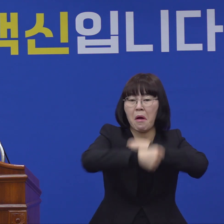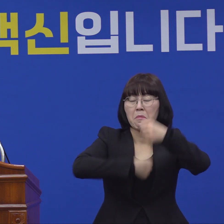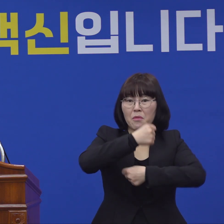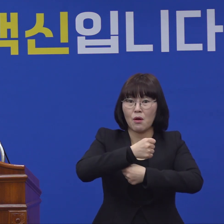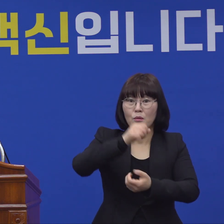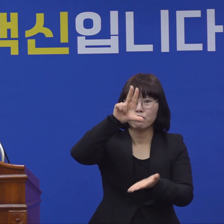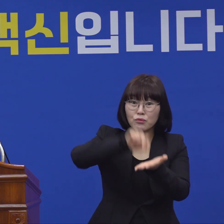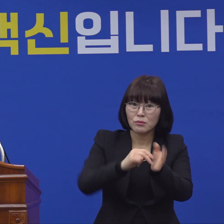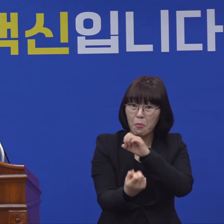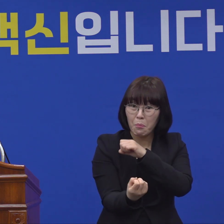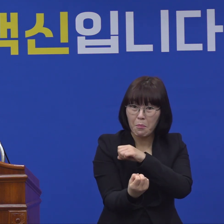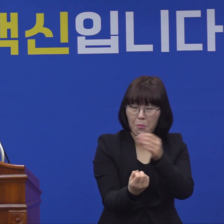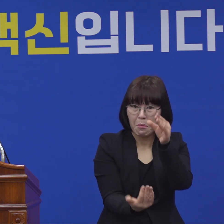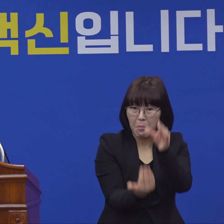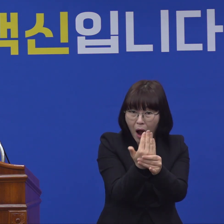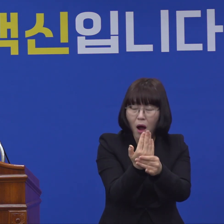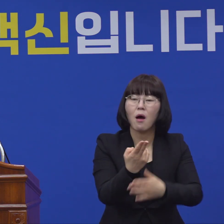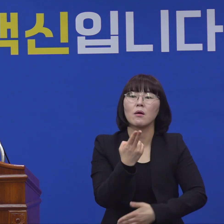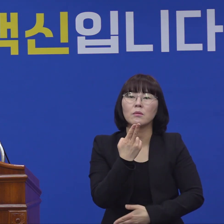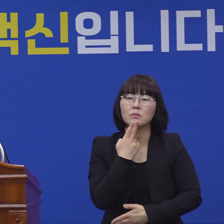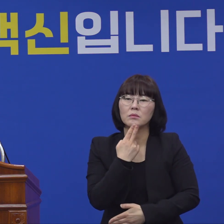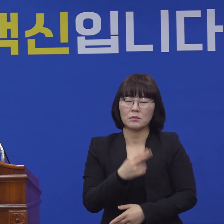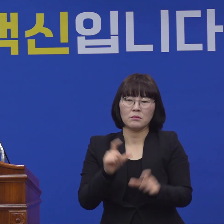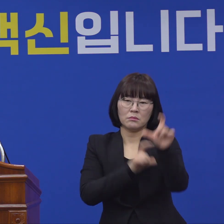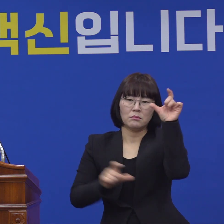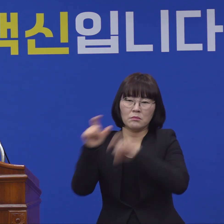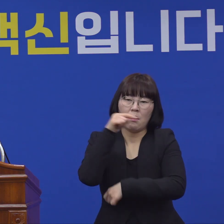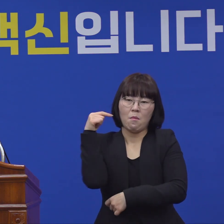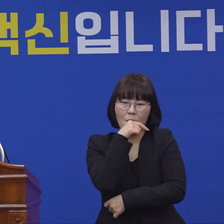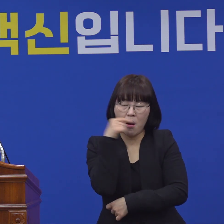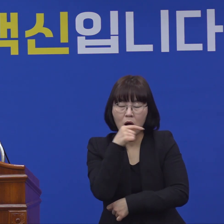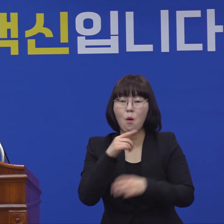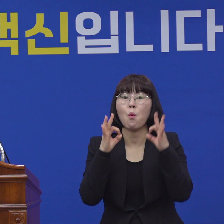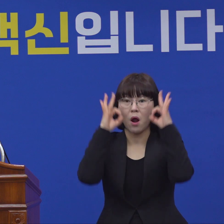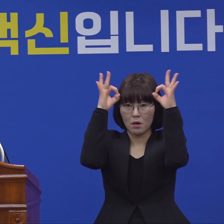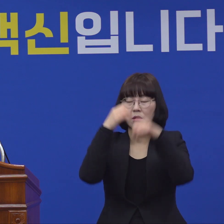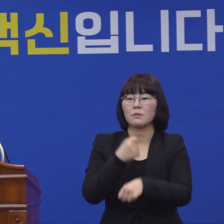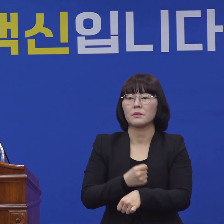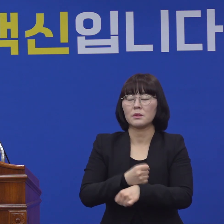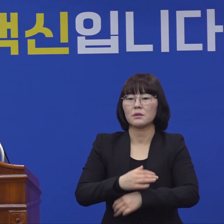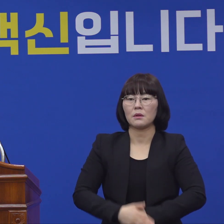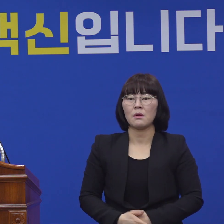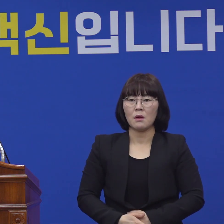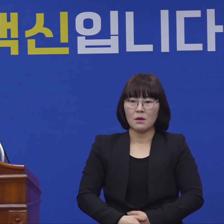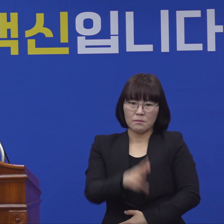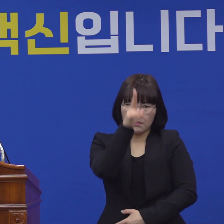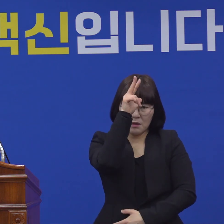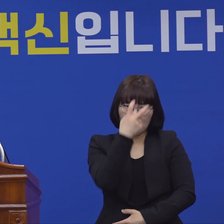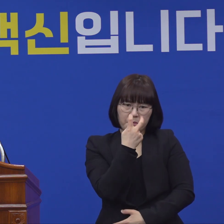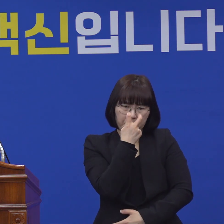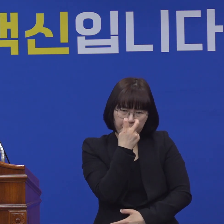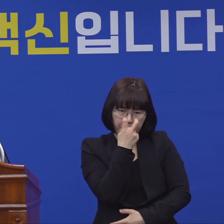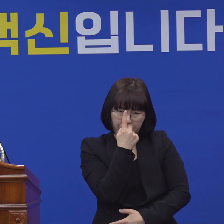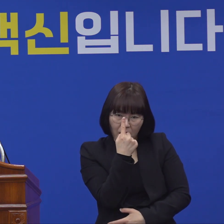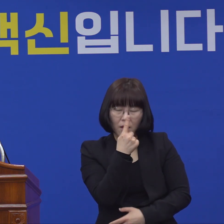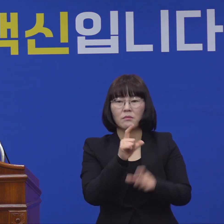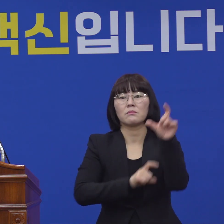생활치료센터 관리 운영에 보다 세심한 주의를 기울이고 경비도 강화하도록 하겠습니다.